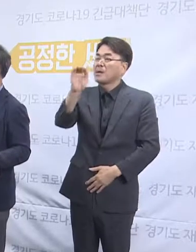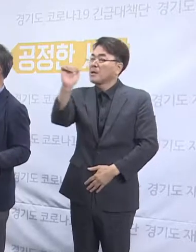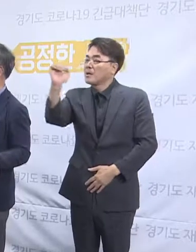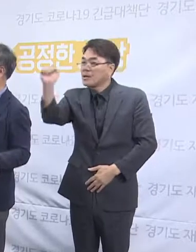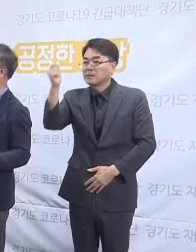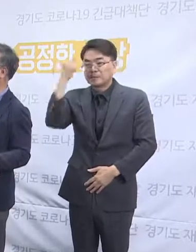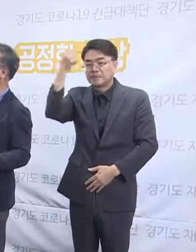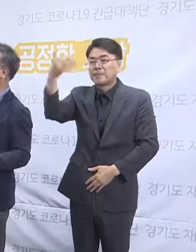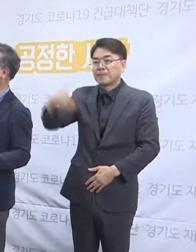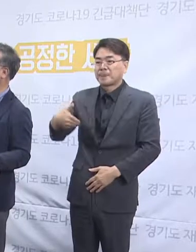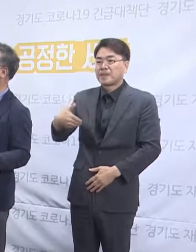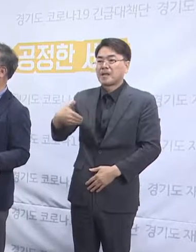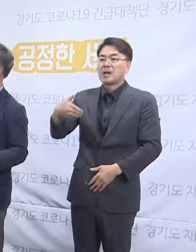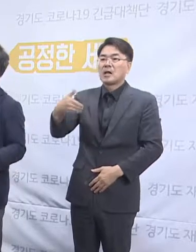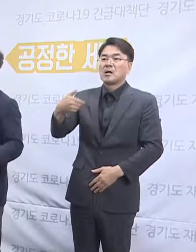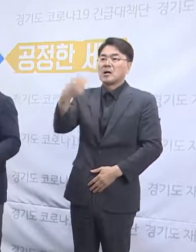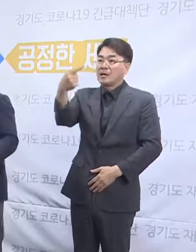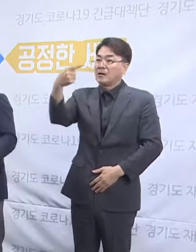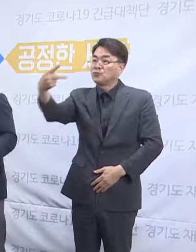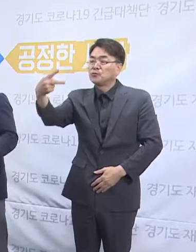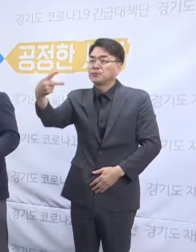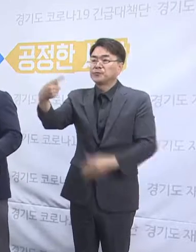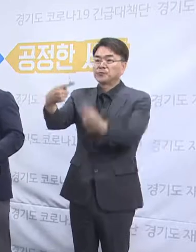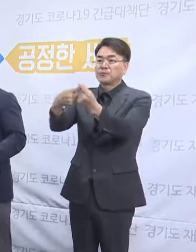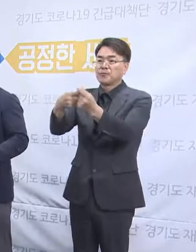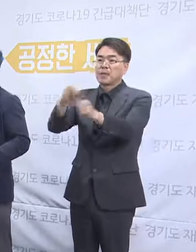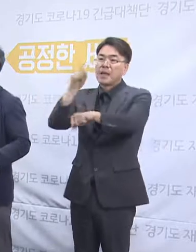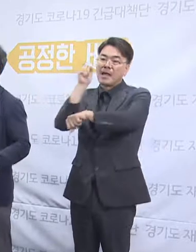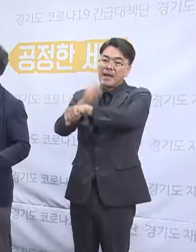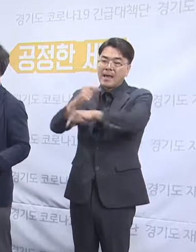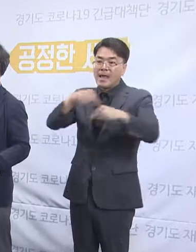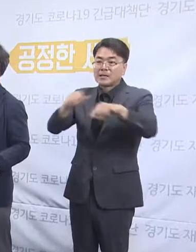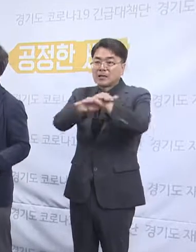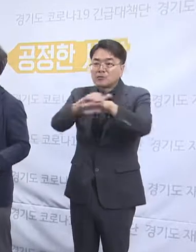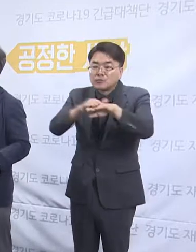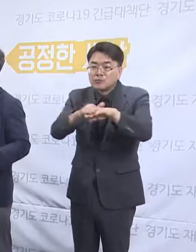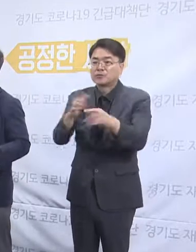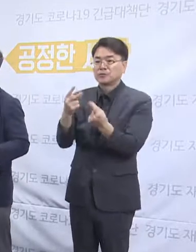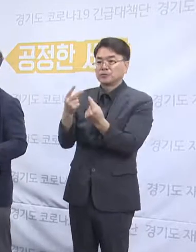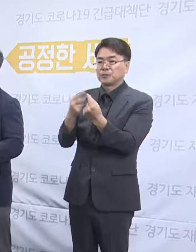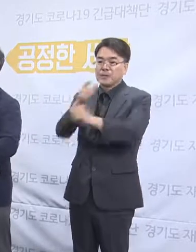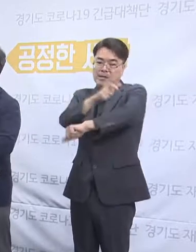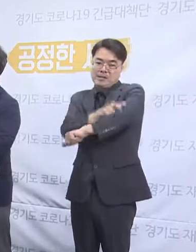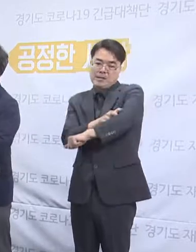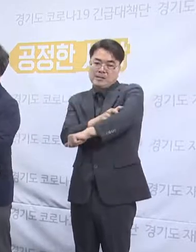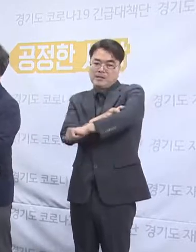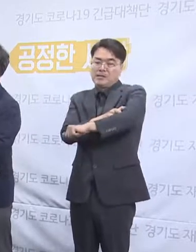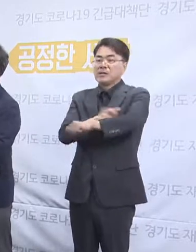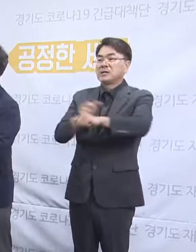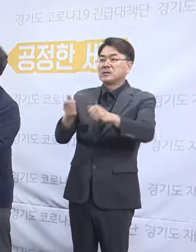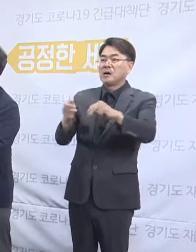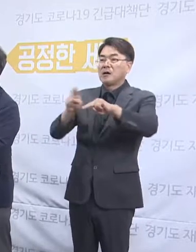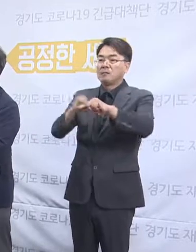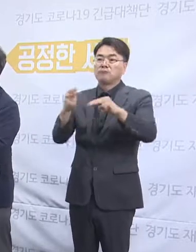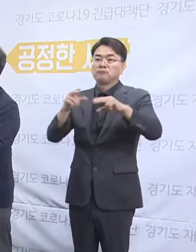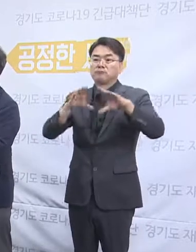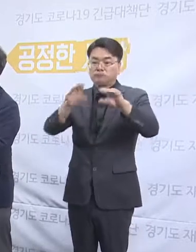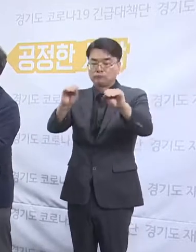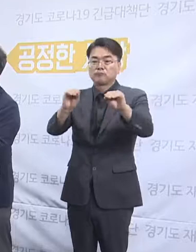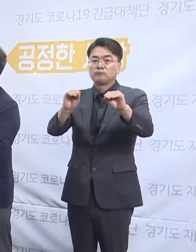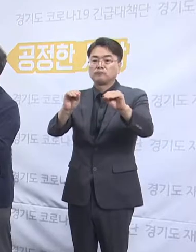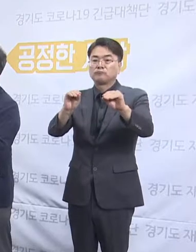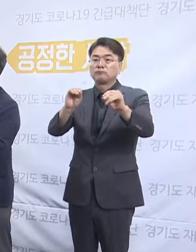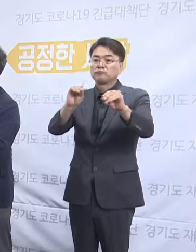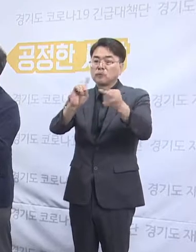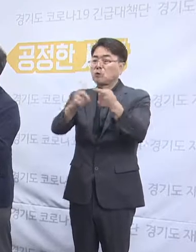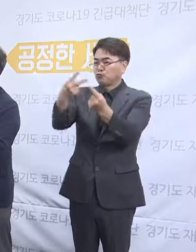기자님께서 질을 주신 두 가지 질을 주셨습니다. 행정처분 관련된 질문과 이사진 직무정지에 관련된 질문인데요. 두 번째 질문은